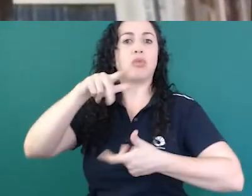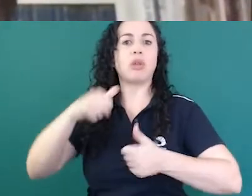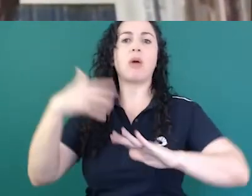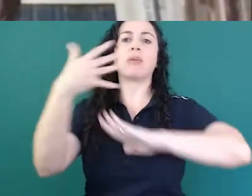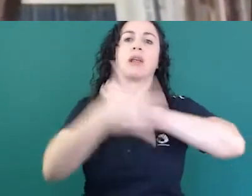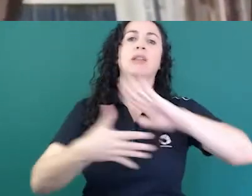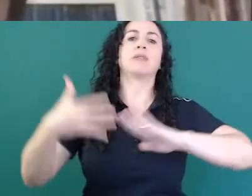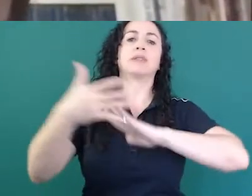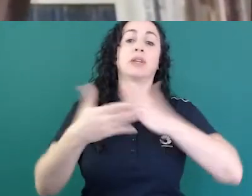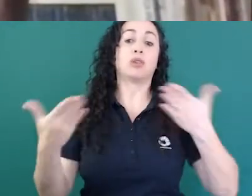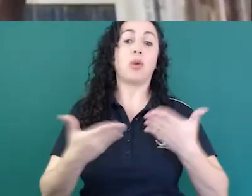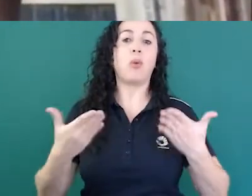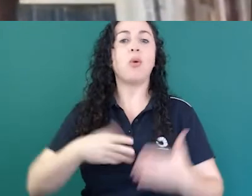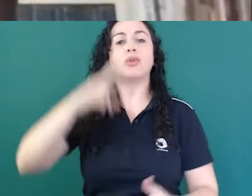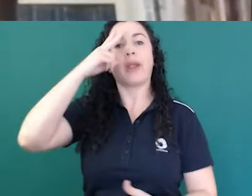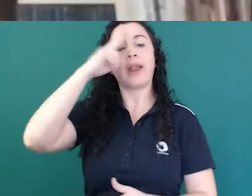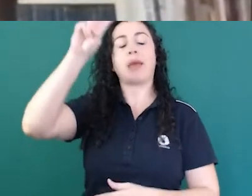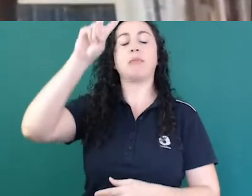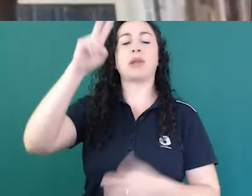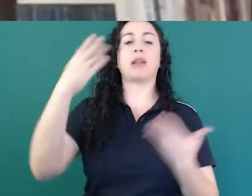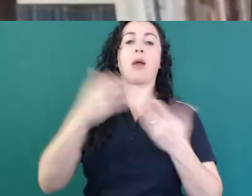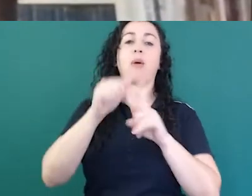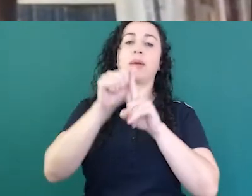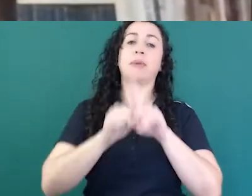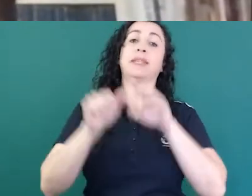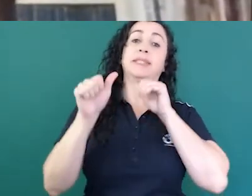gente está lembrando nesse mês de setembro?